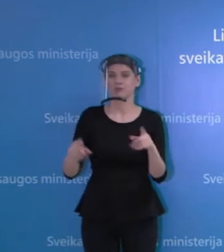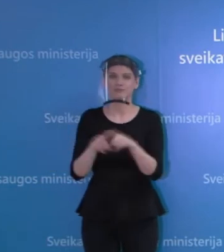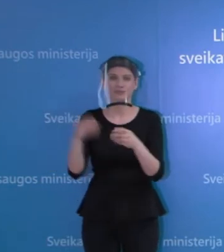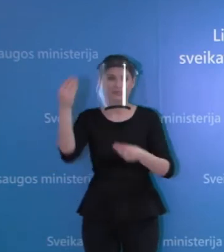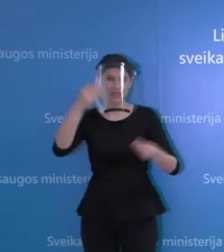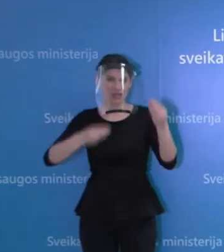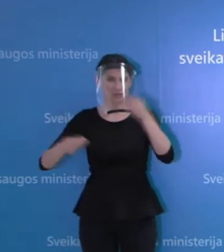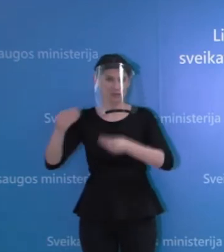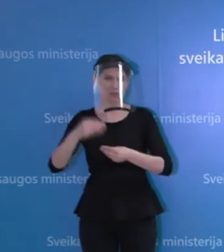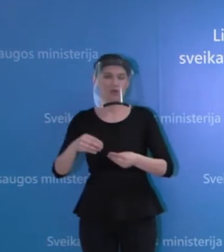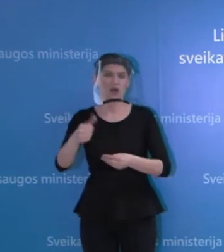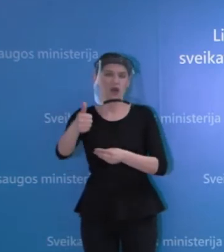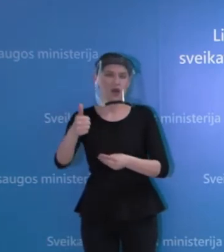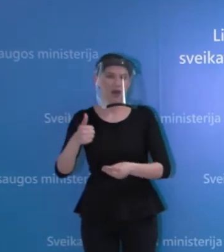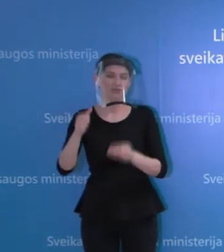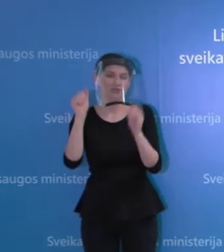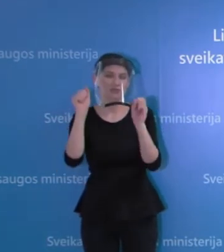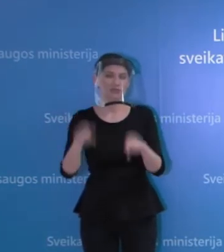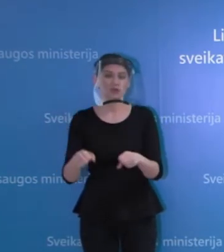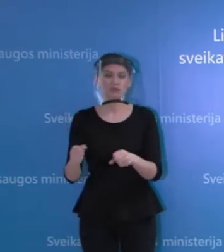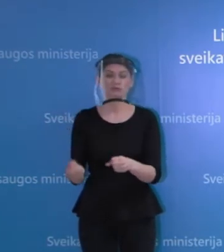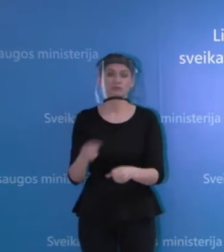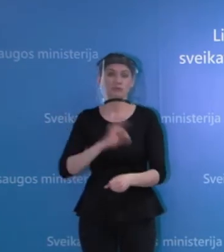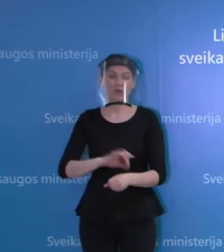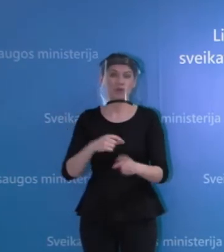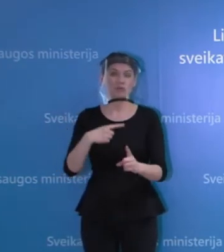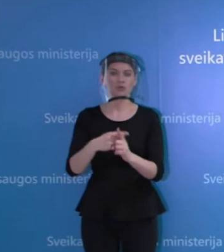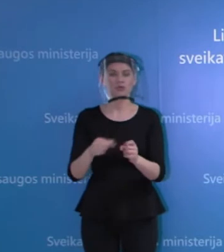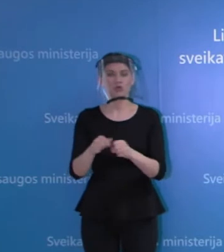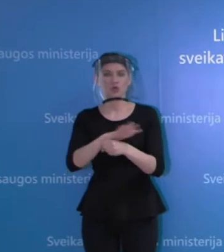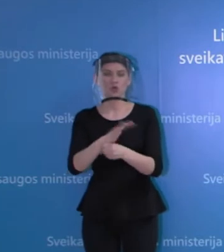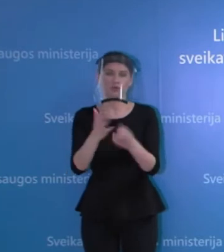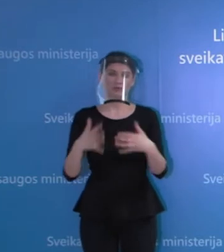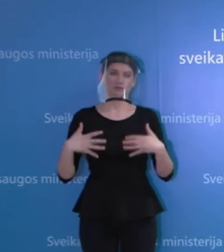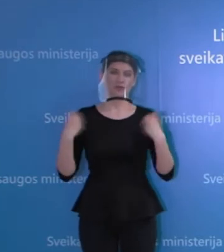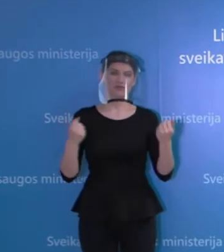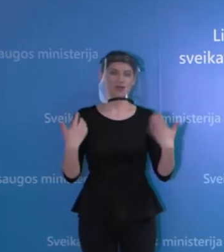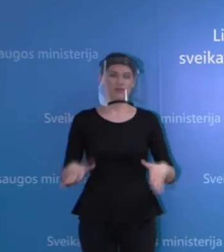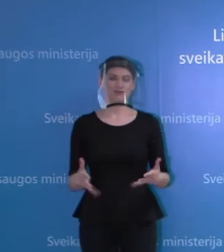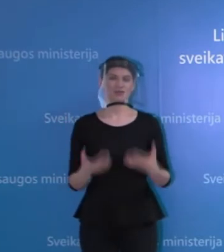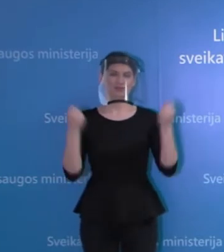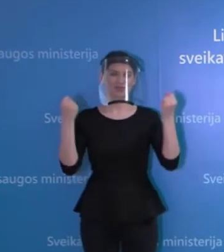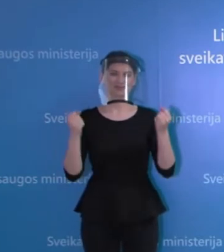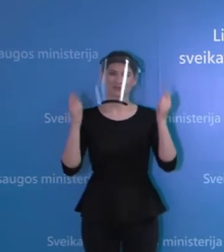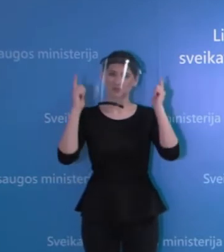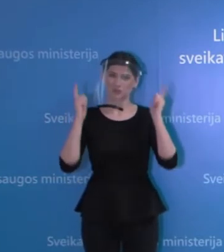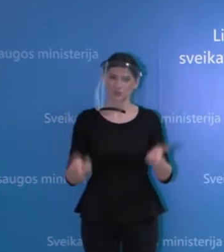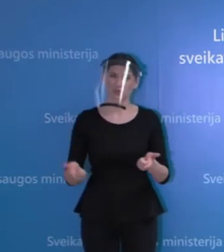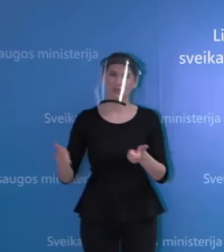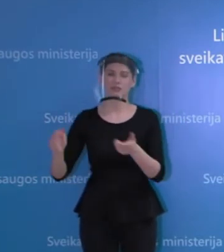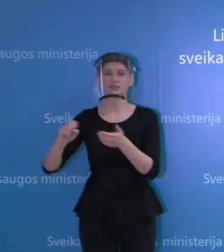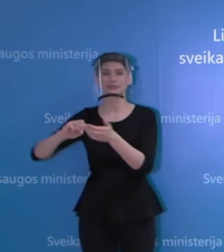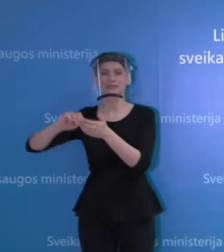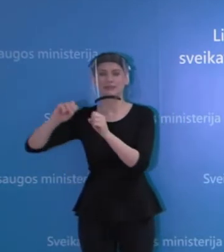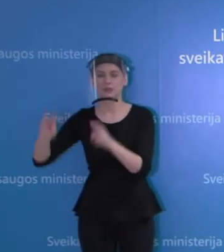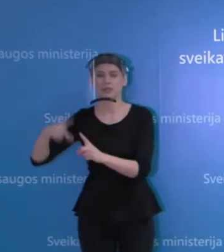apsaugoti arba pasveikti nuo koronavirusinės infekcijos. Tai tikrai akreditavimo tarnyba ragina